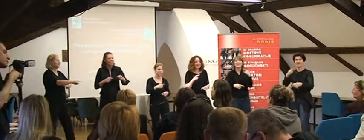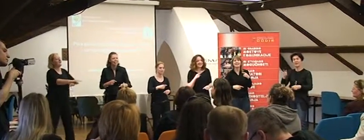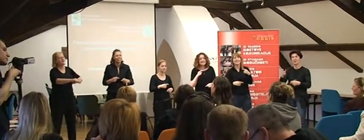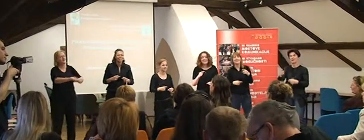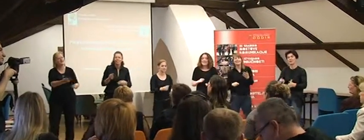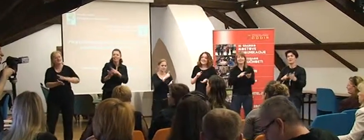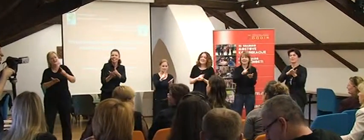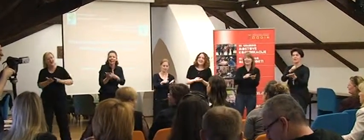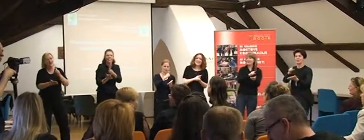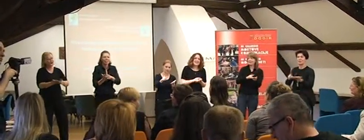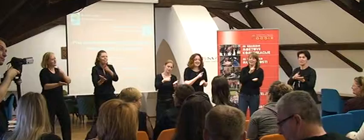Svijet zdao je